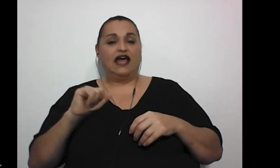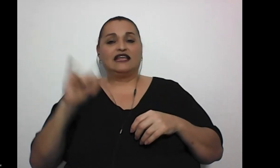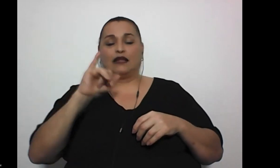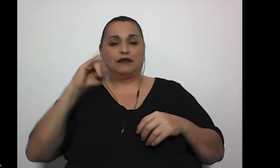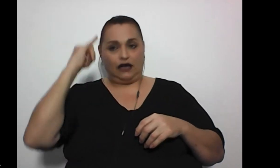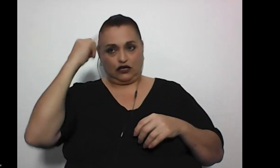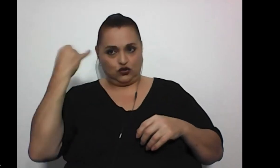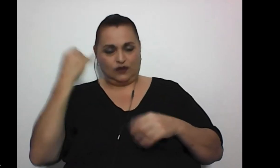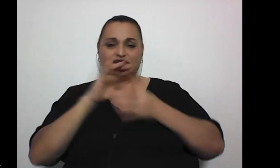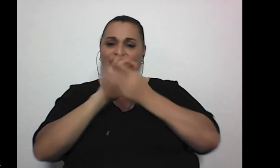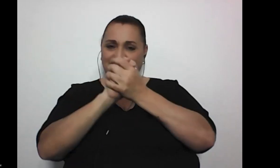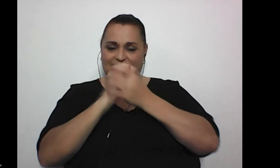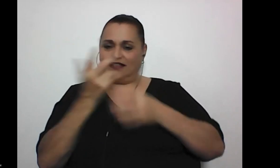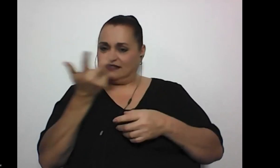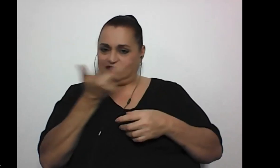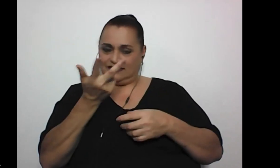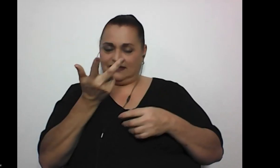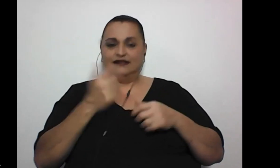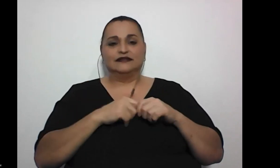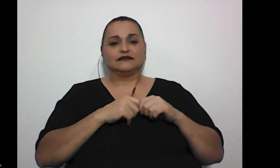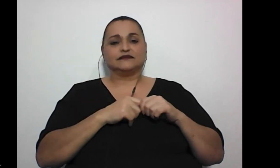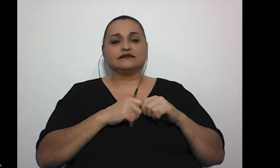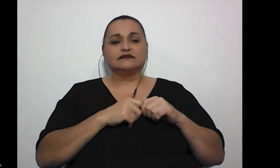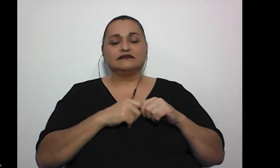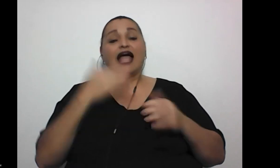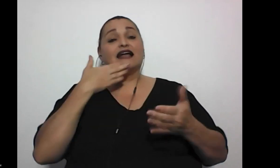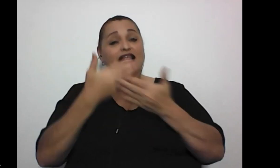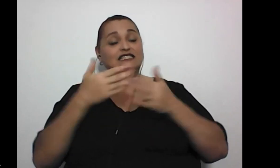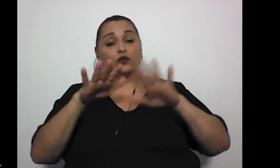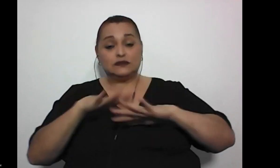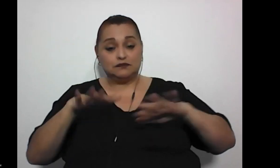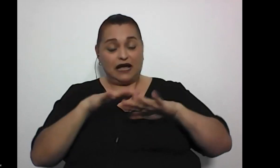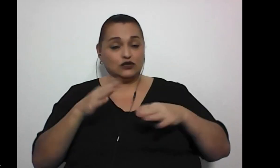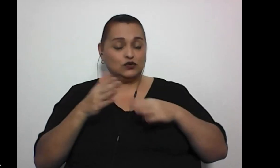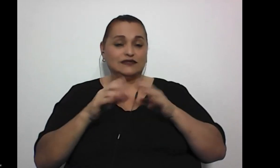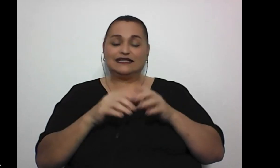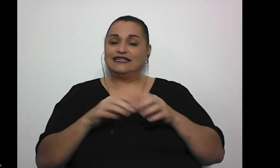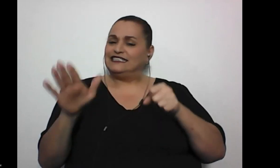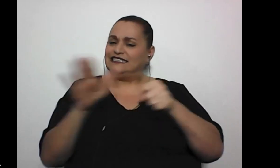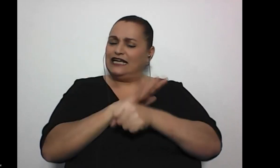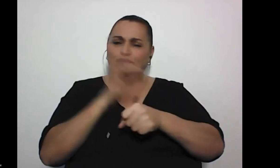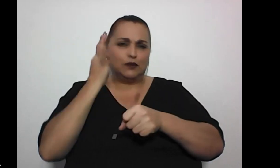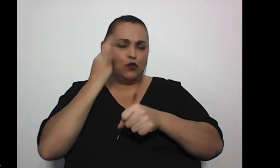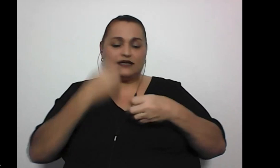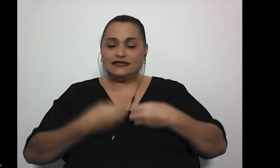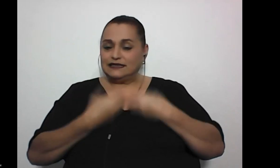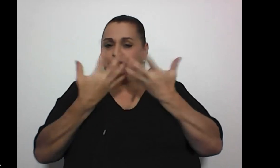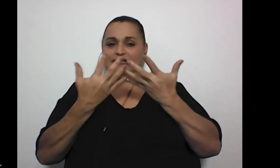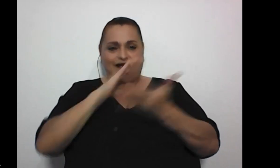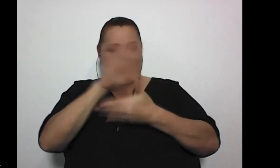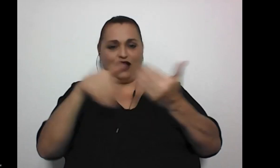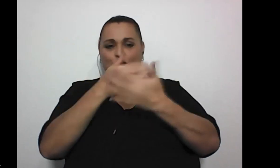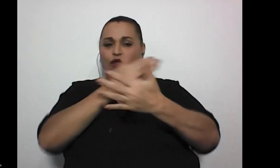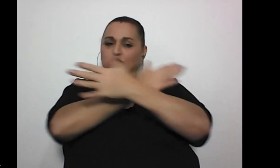Joyce Génesis nos dice agradezco sus espacios llenos de mujeres que inspiran a todas un abrazo